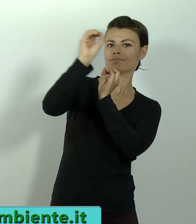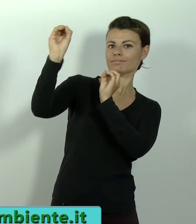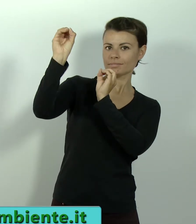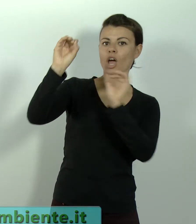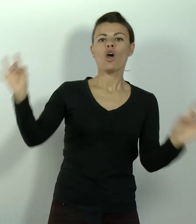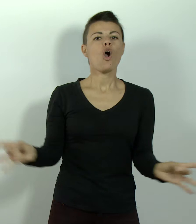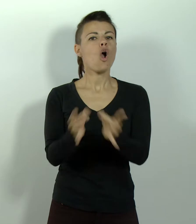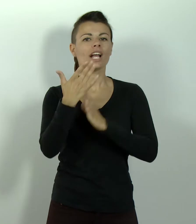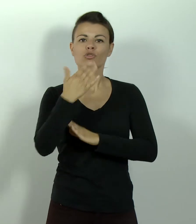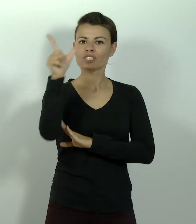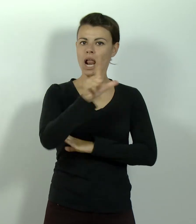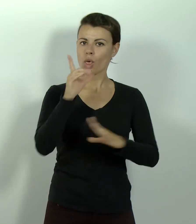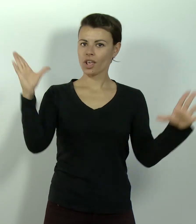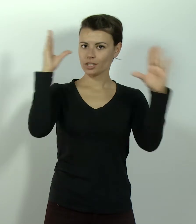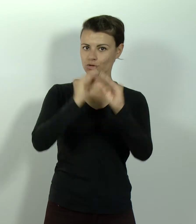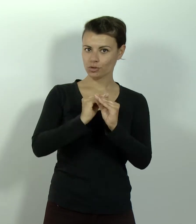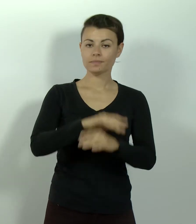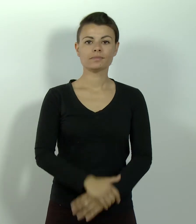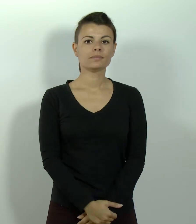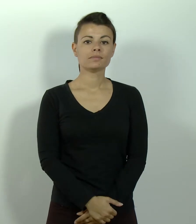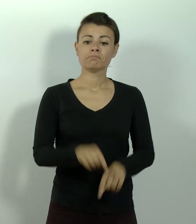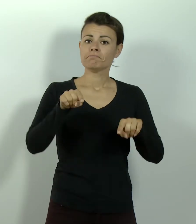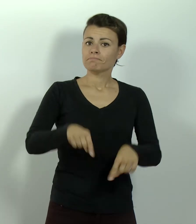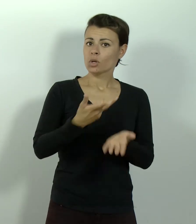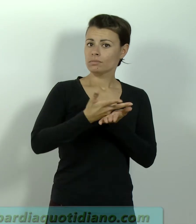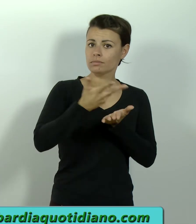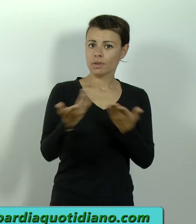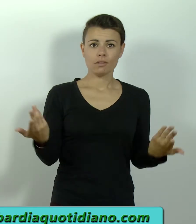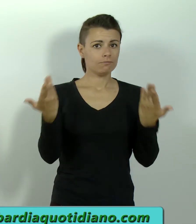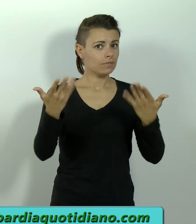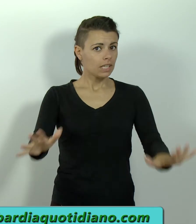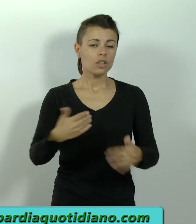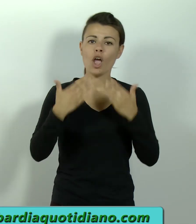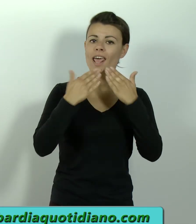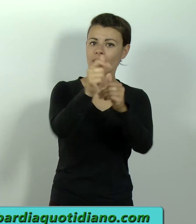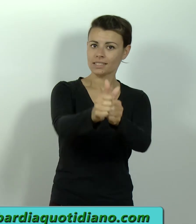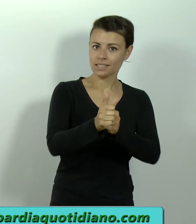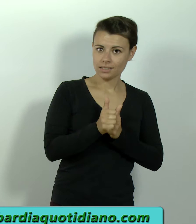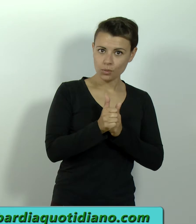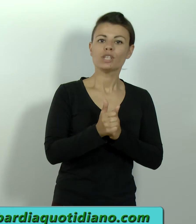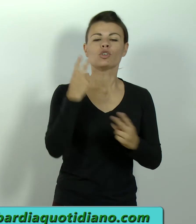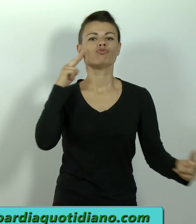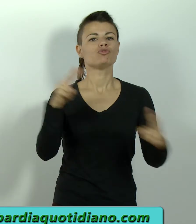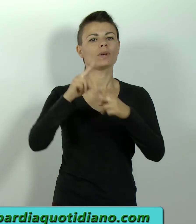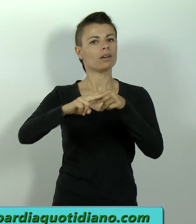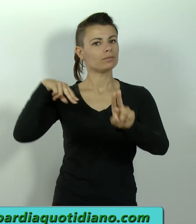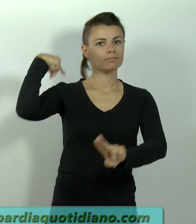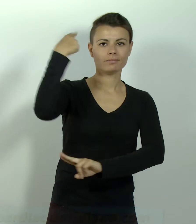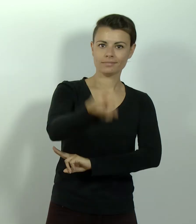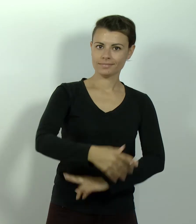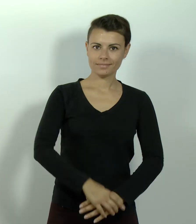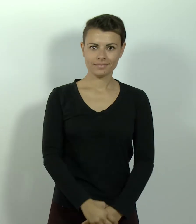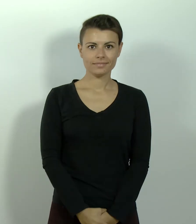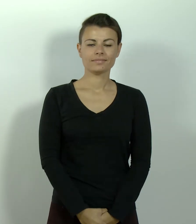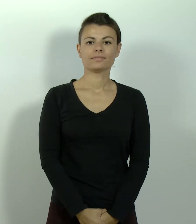previste per la notte di San Lorenzo. Per questa edizione è tutto, grazie per averci seguito e vi diamo appuntamento alla